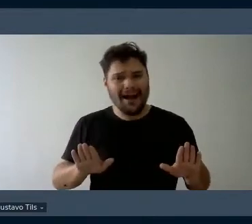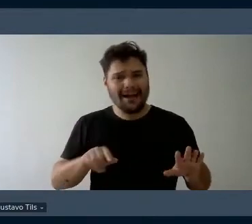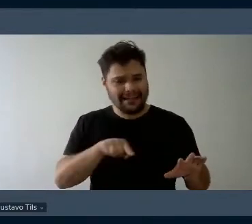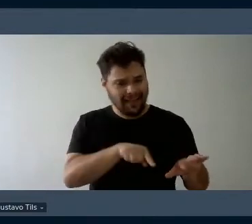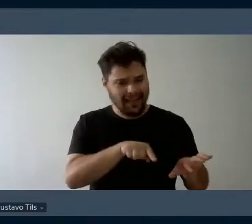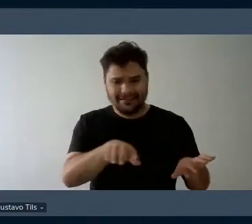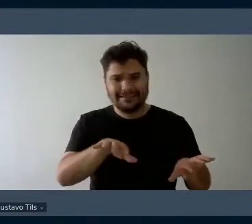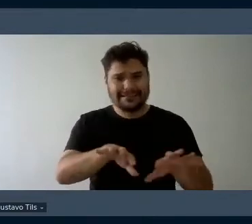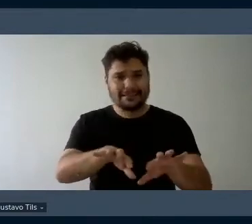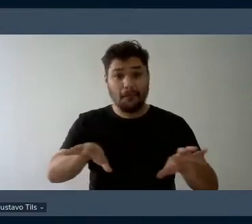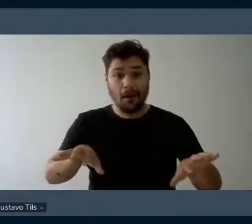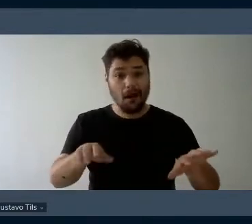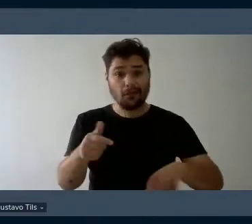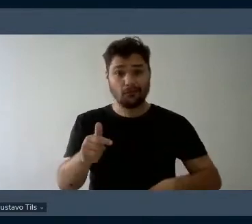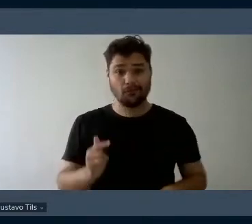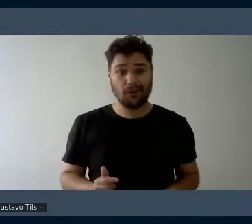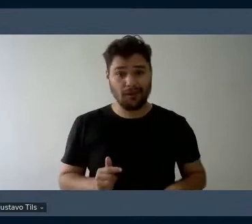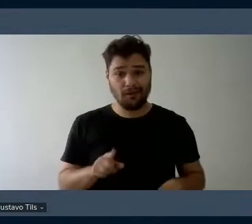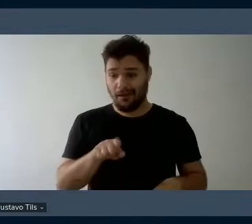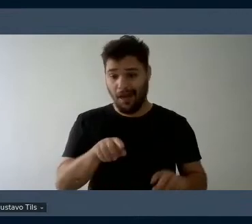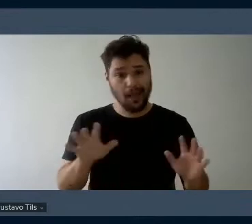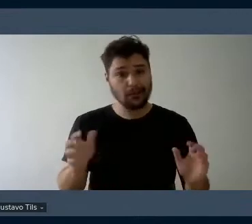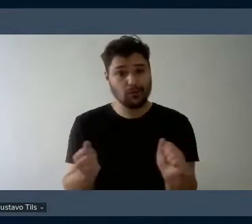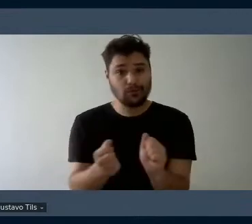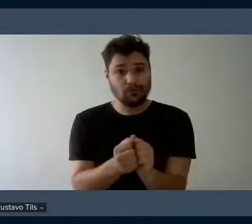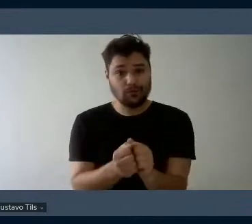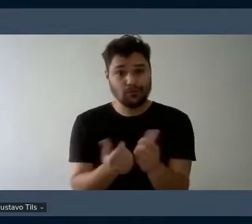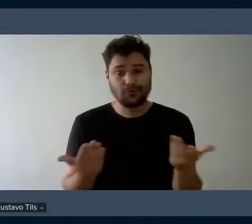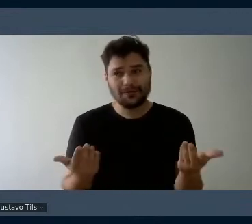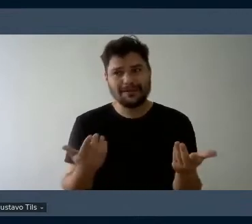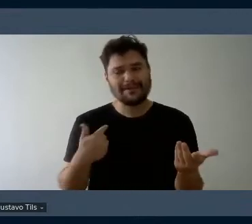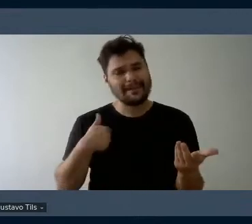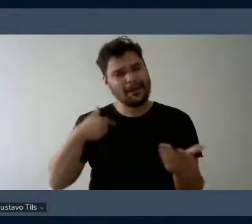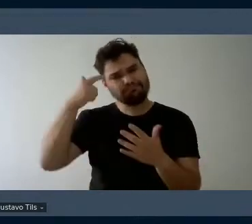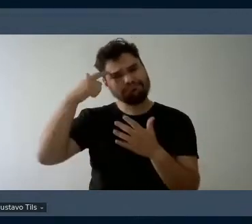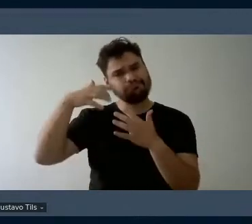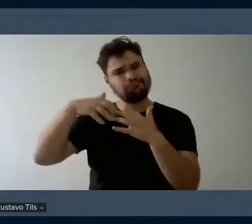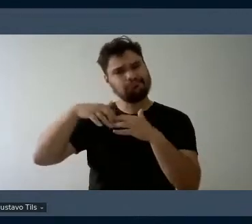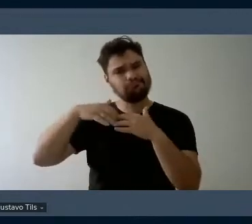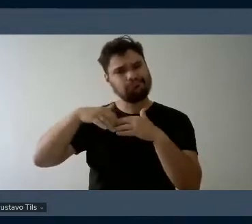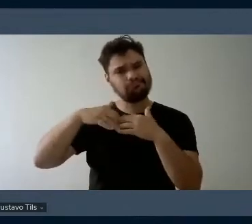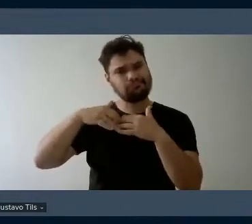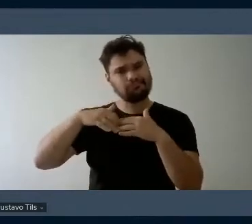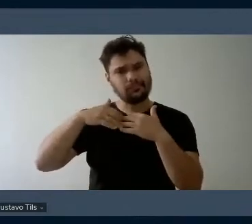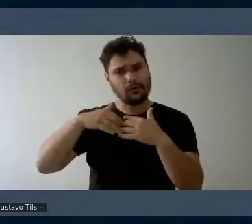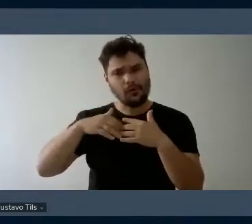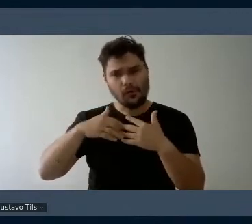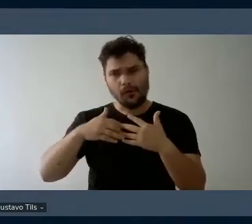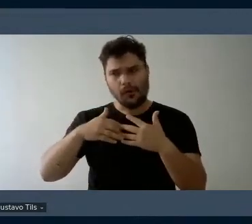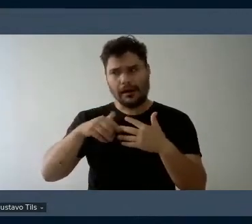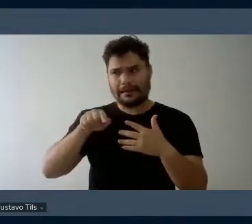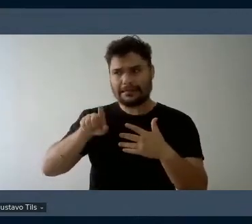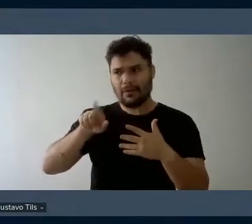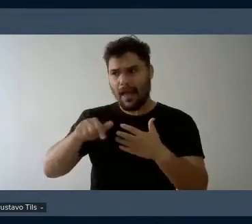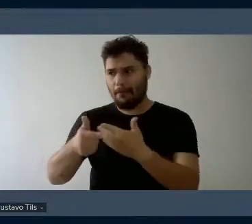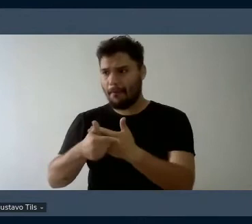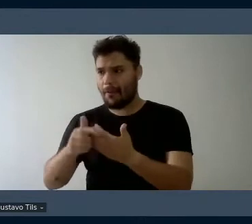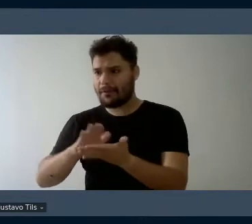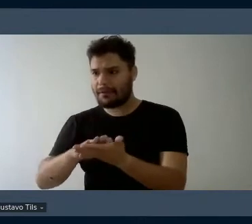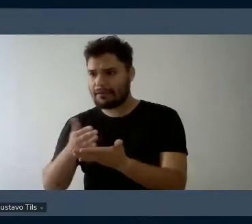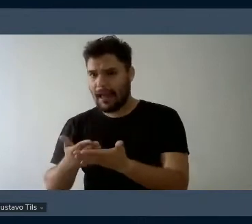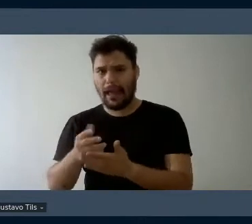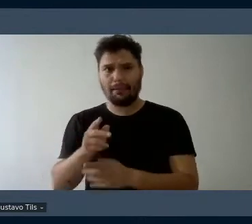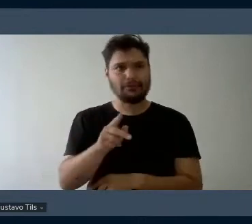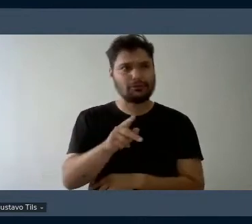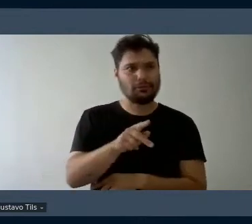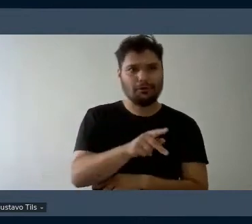no final no frigir dos ovos eu falei o que eu tô fazendo independente de estar pontuado como intérprete como educadora